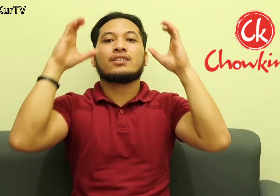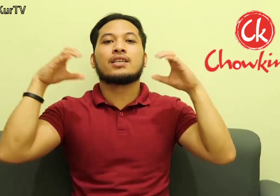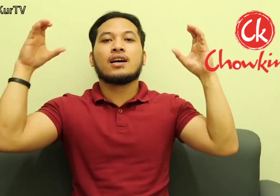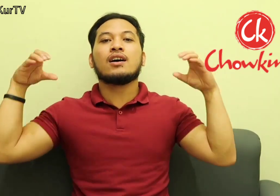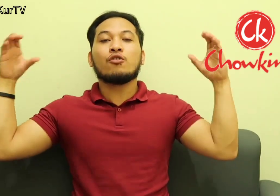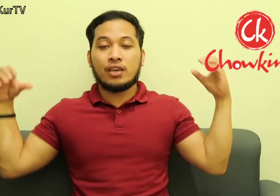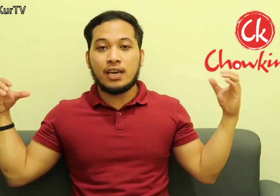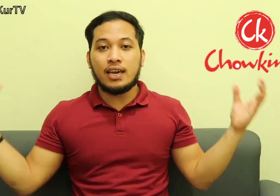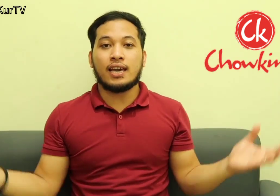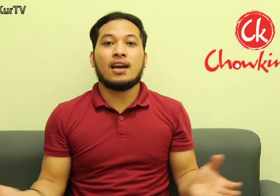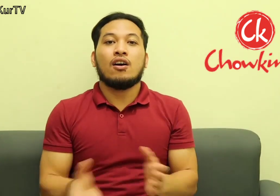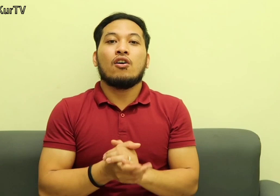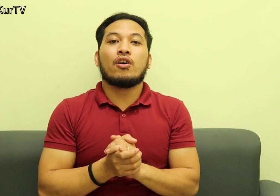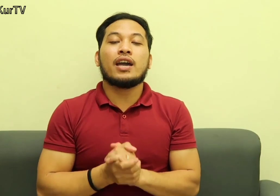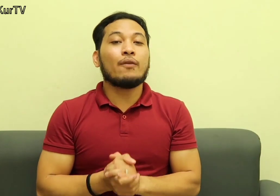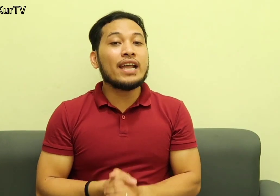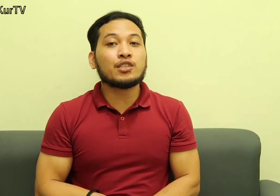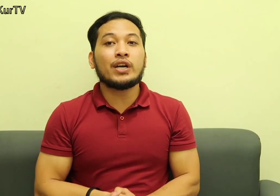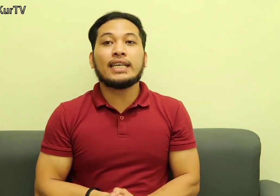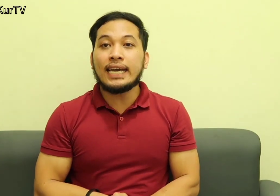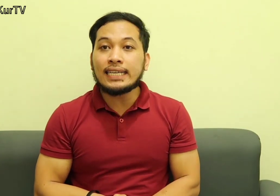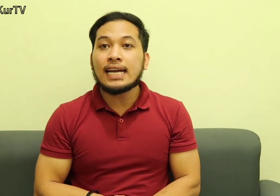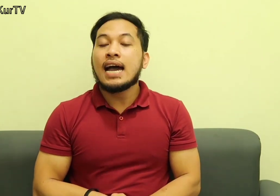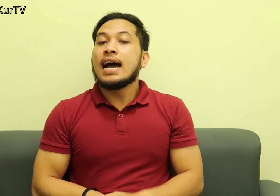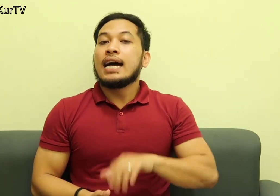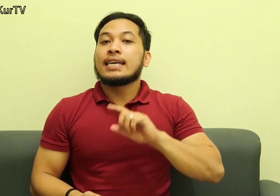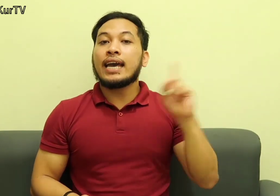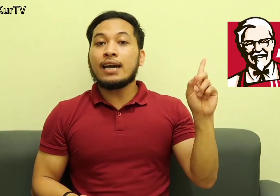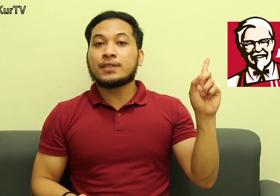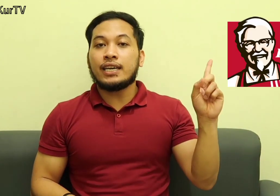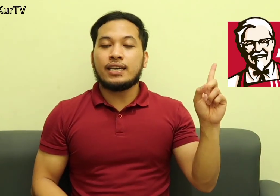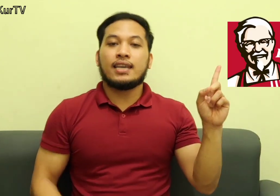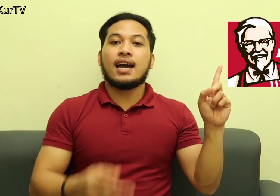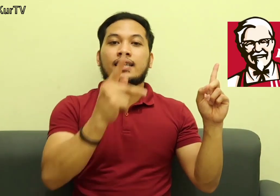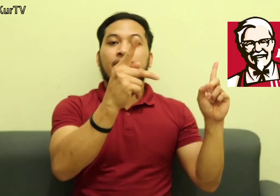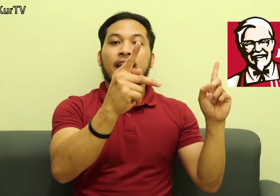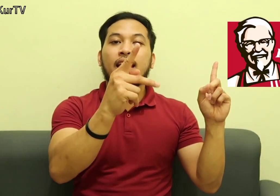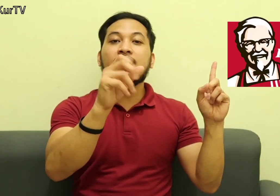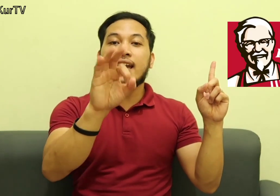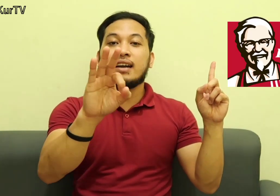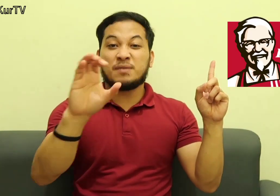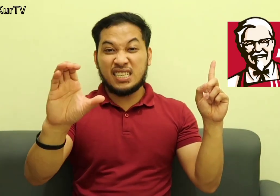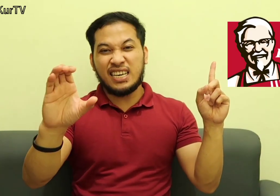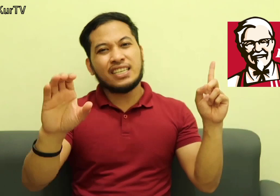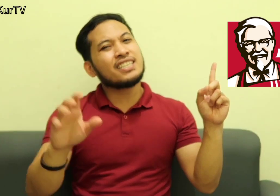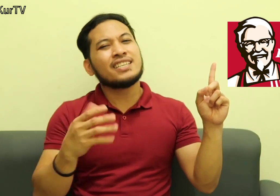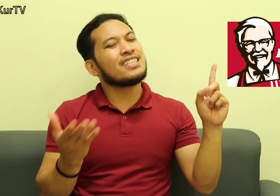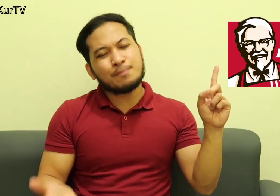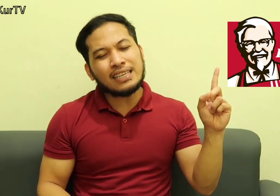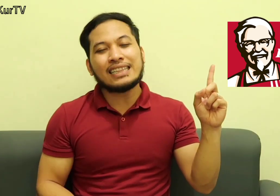Chowking Okay, our next word is KFC Ayan KFC Just spell it